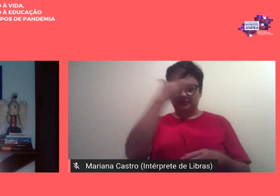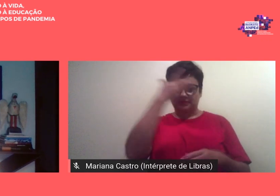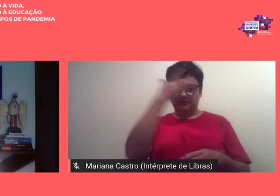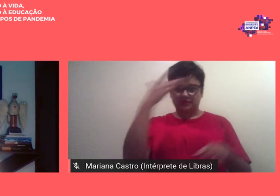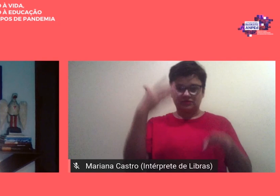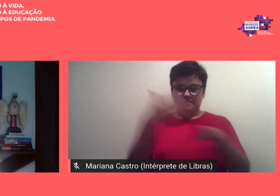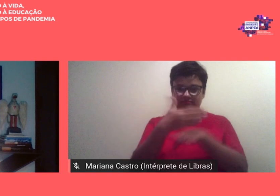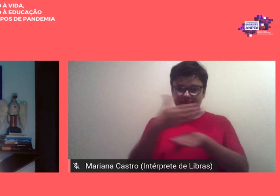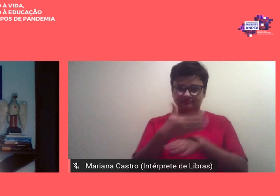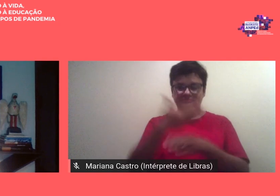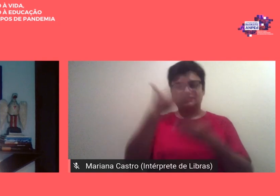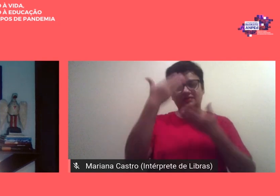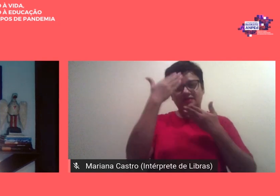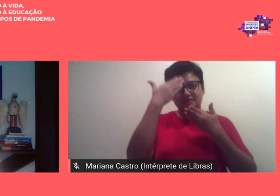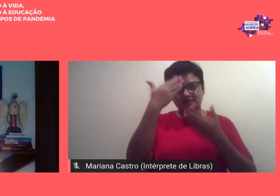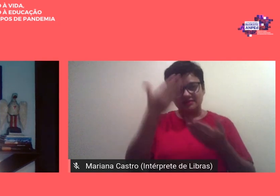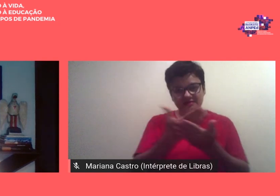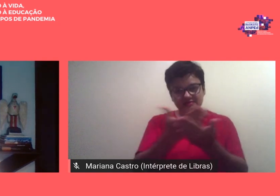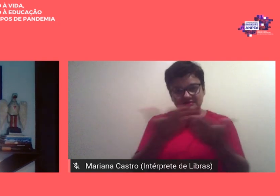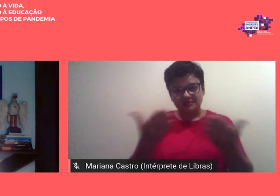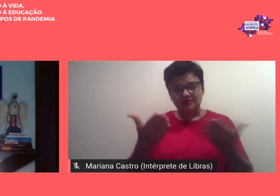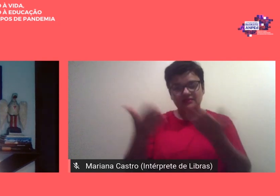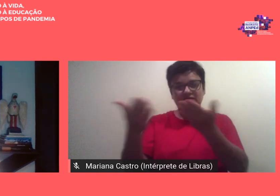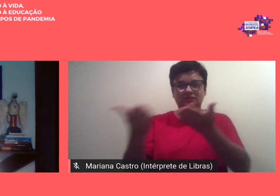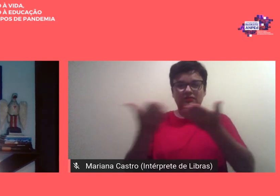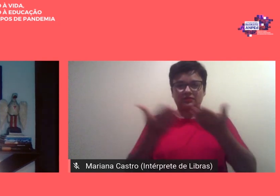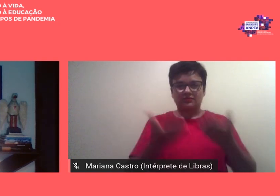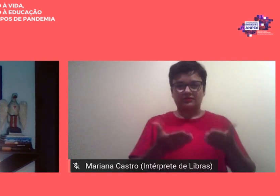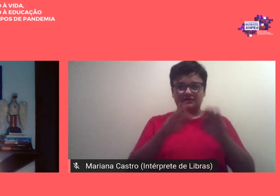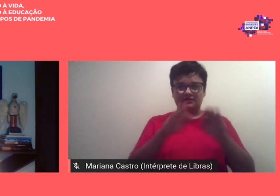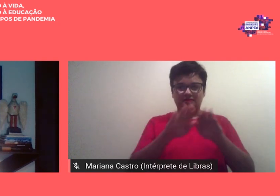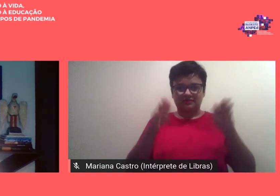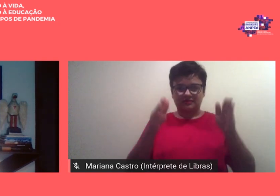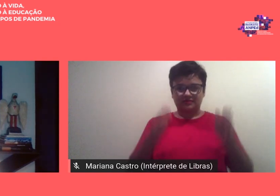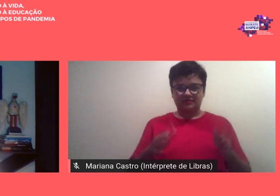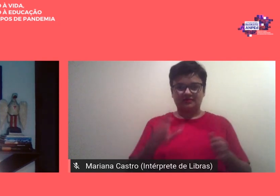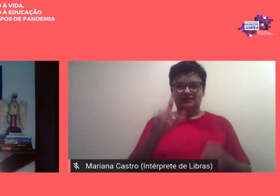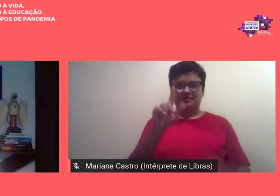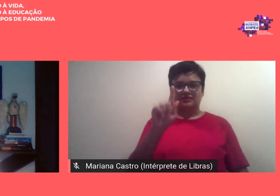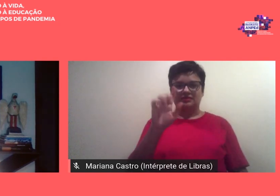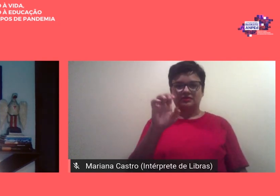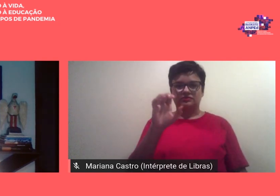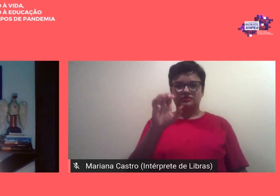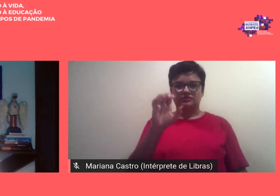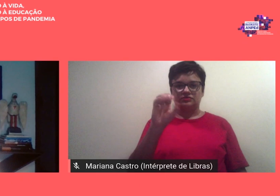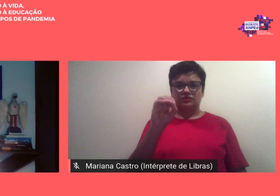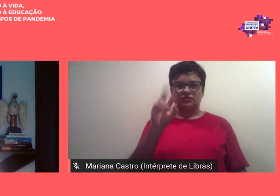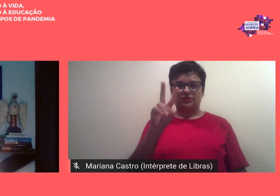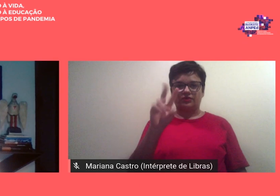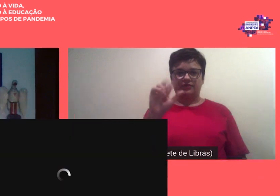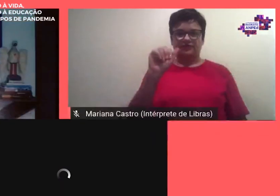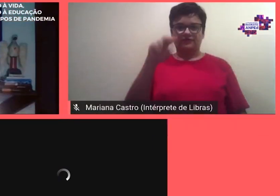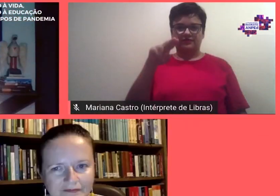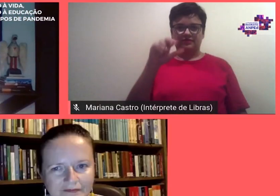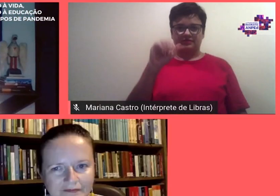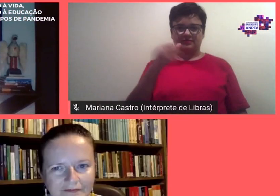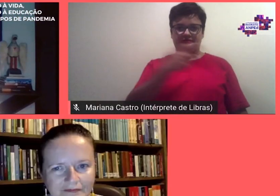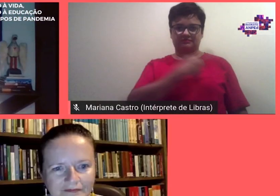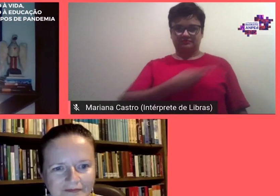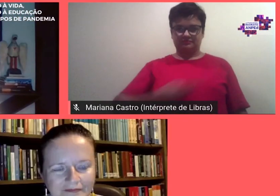agradecimentos convido para a mesma Giovana Lunardi presidenta da Amped